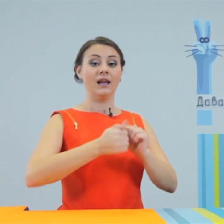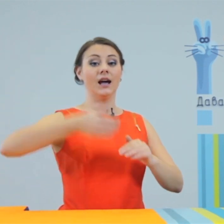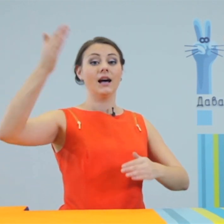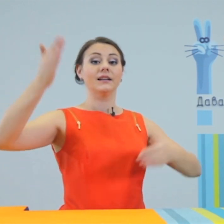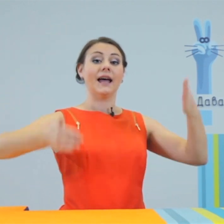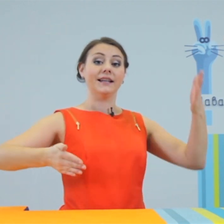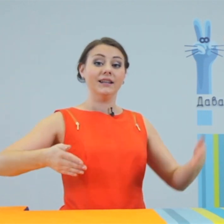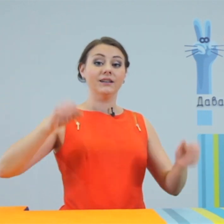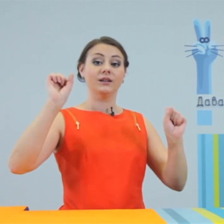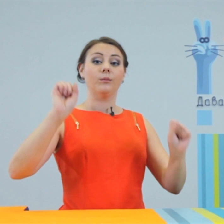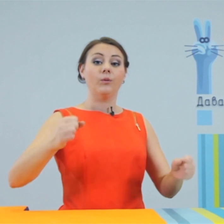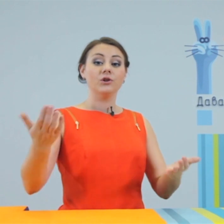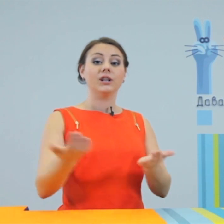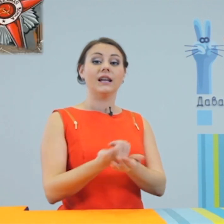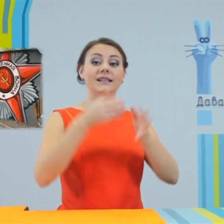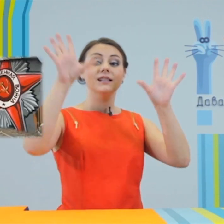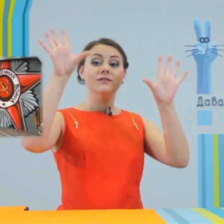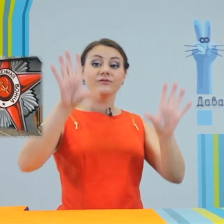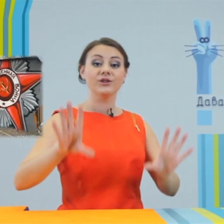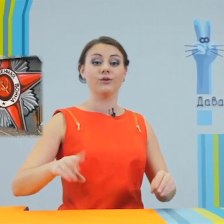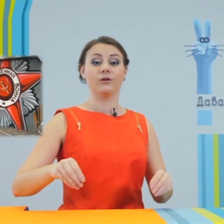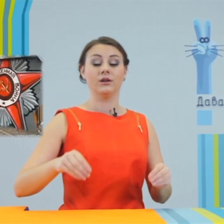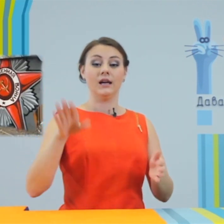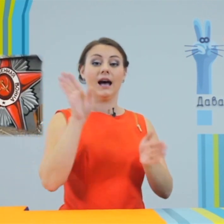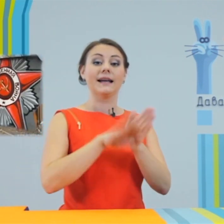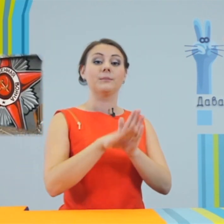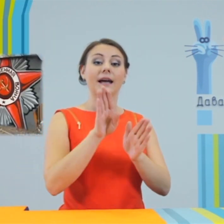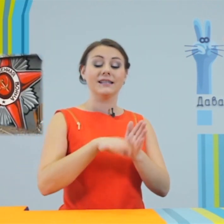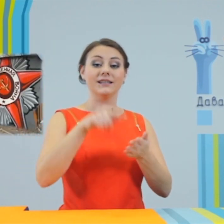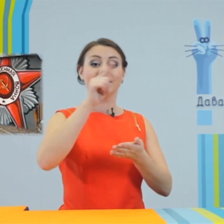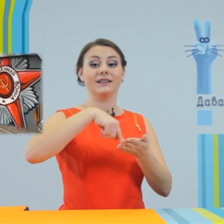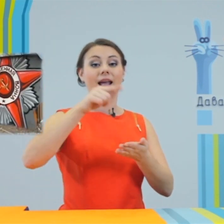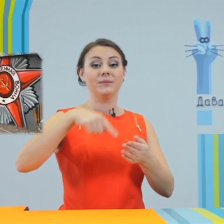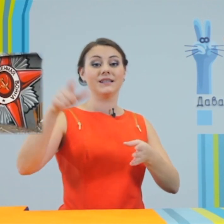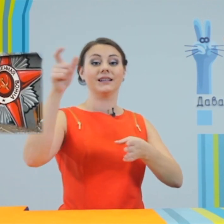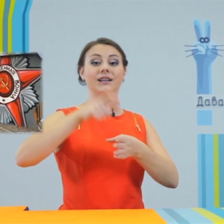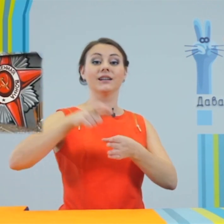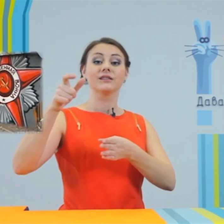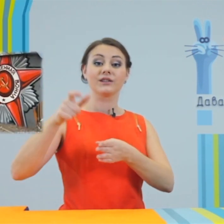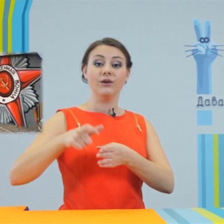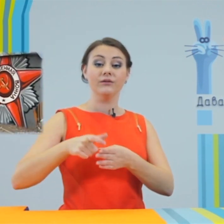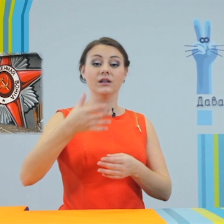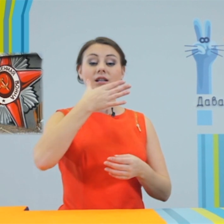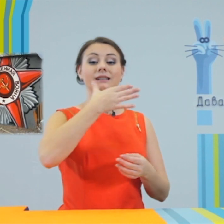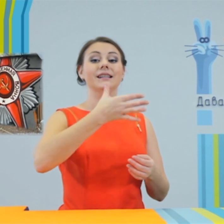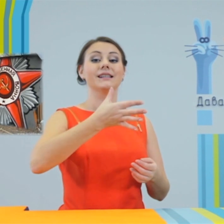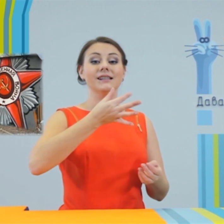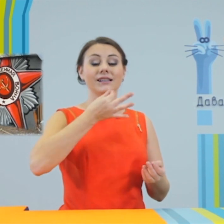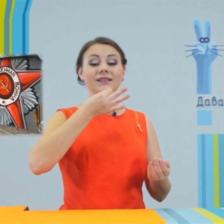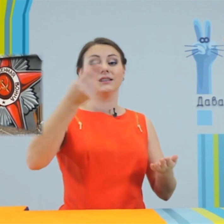На них можно найти все – от простых написанных слов до изысканных